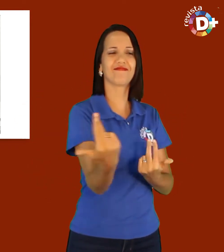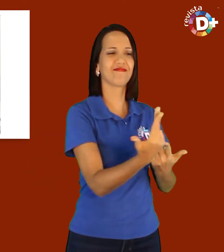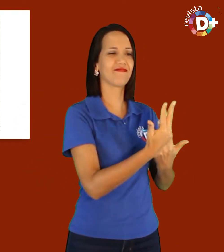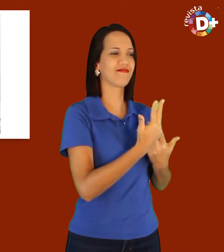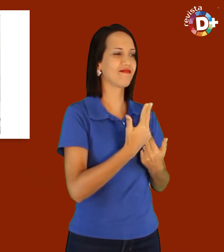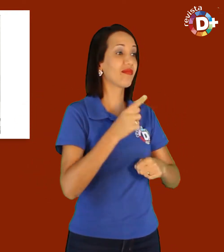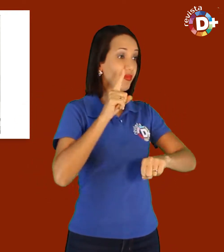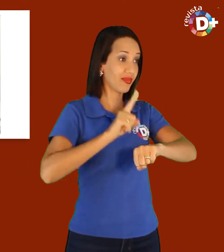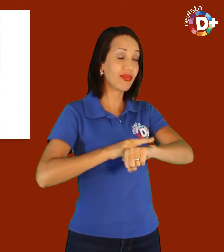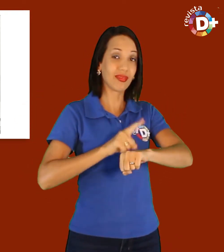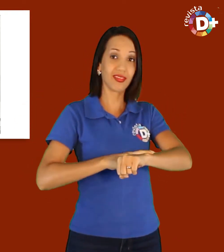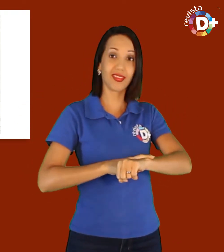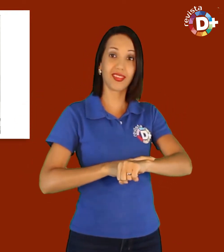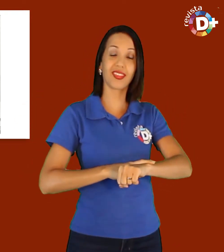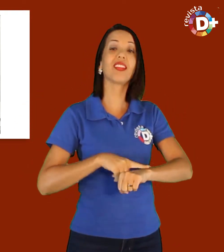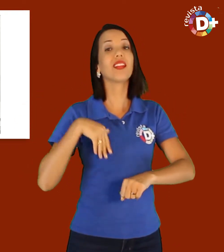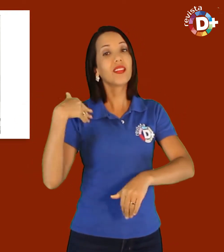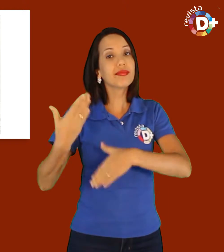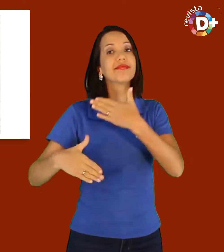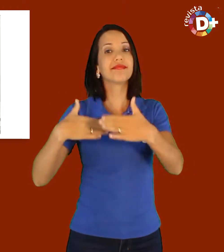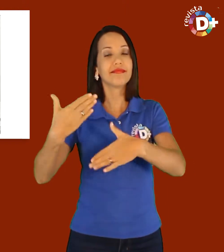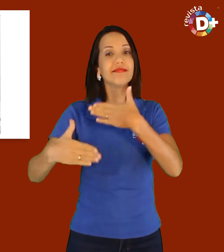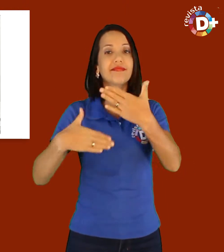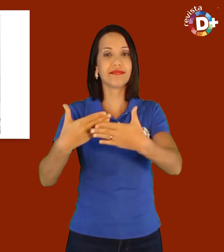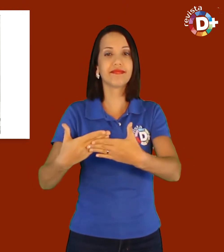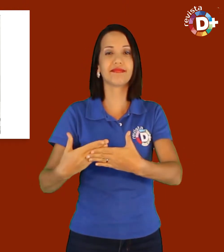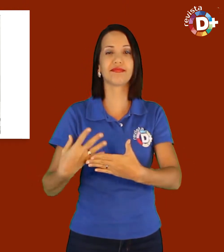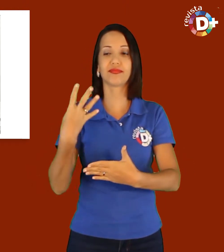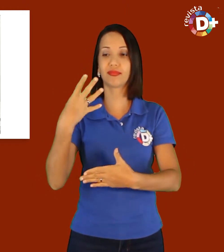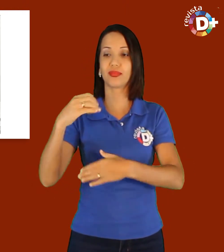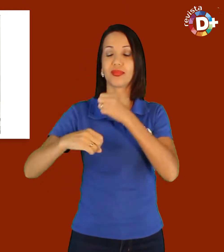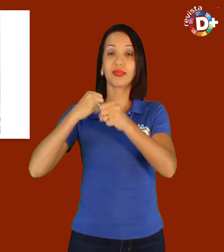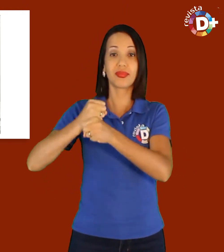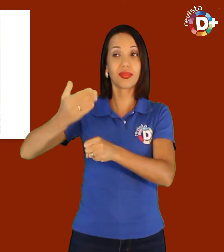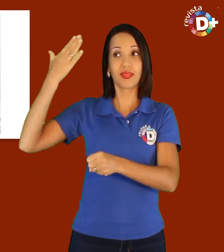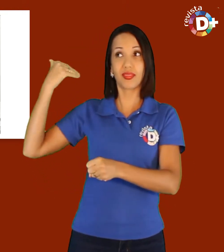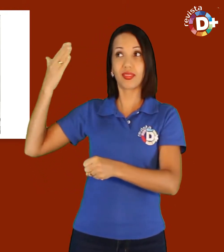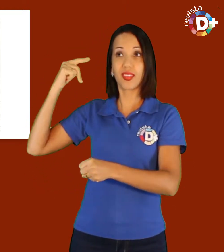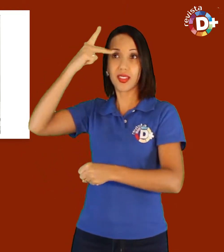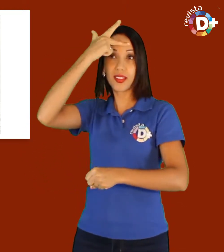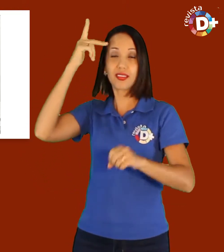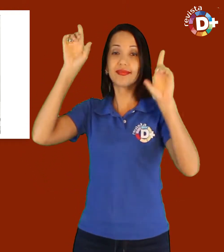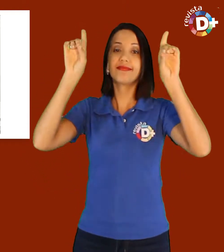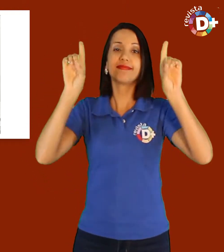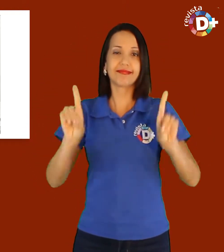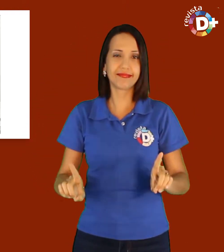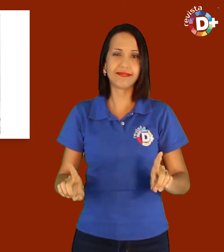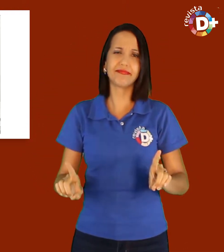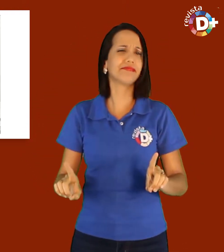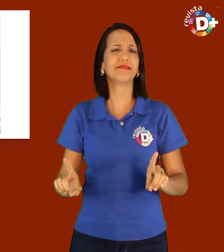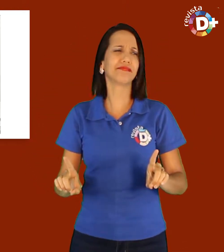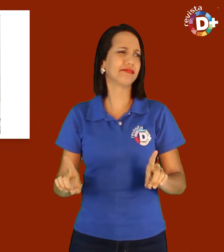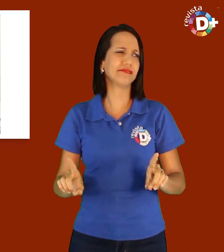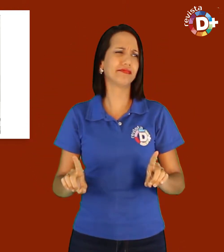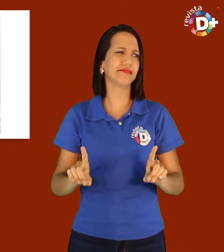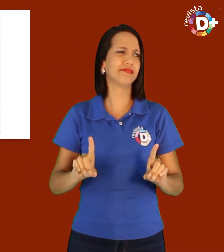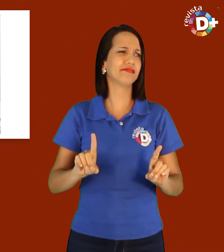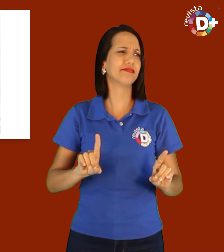plena como qualquer pessoa normal do meu tempo. Nessa época, há 40 anos, as pessoas com deficiência